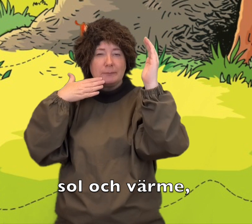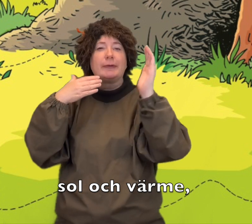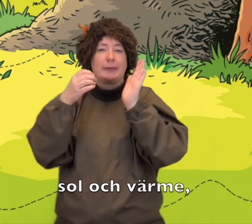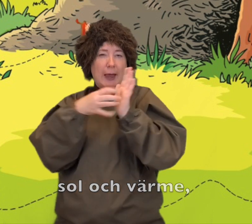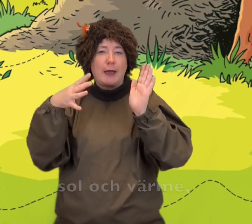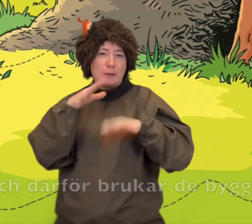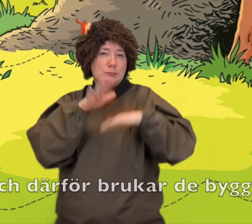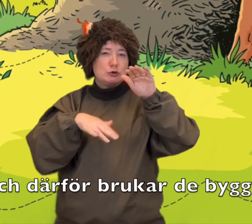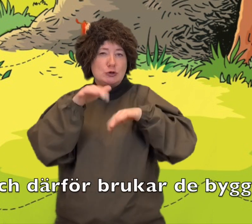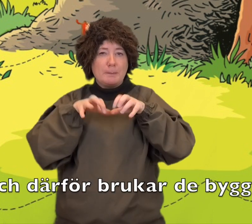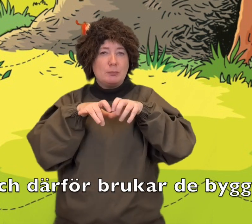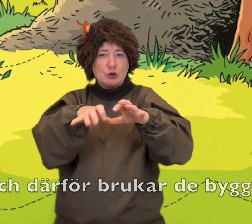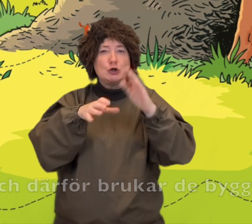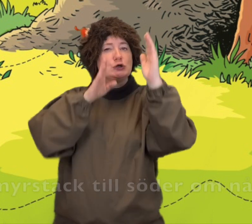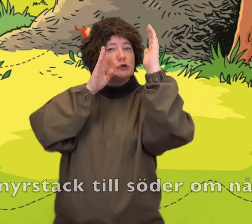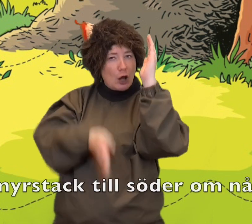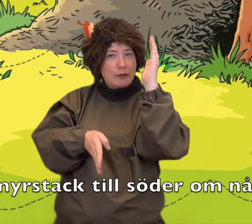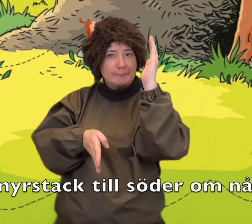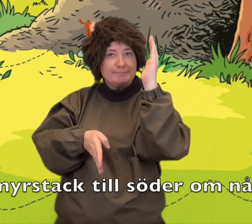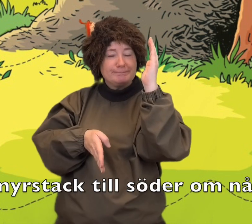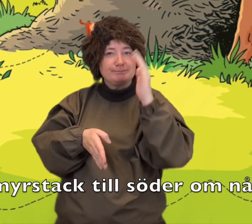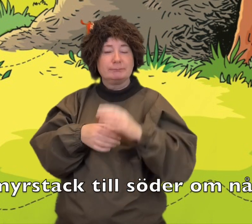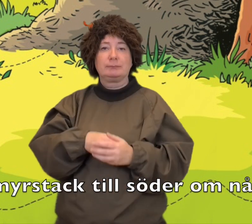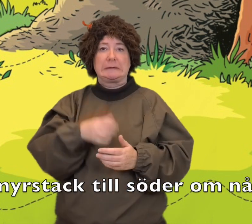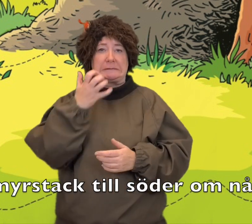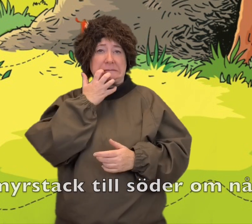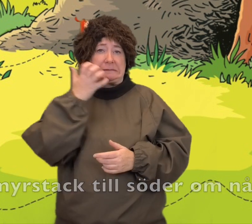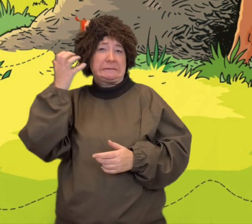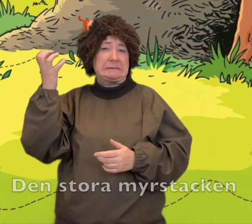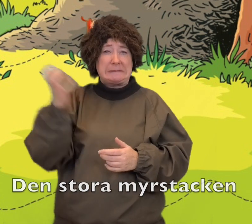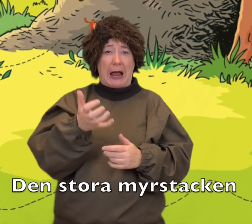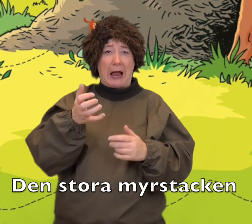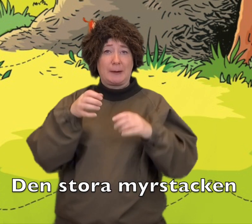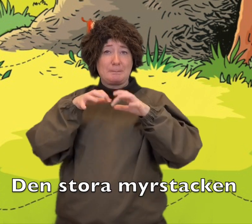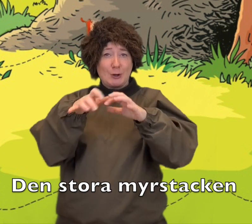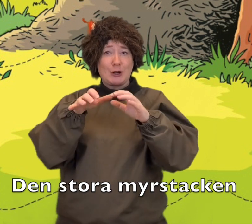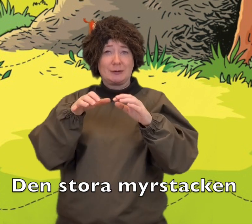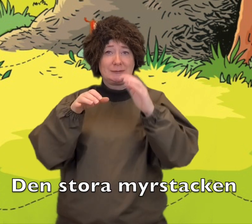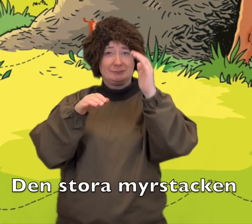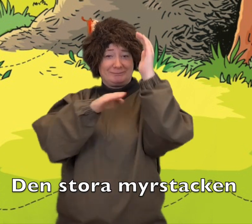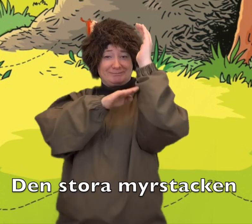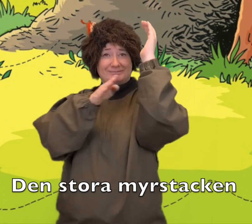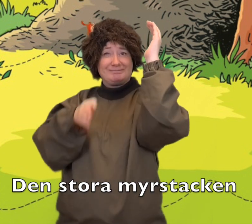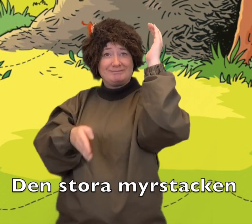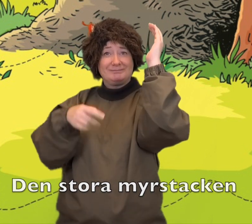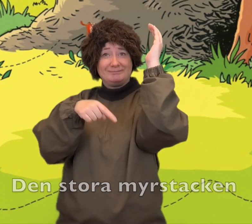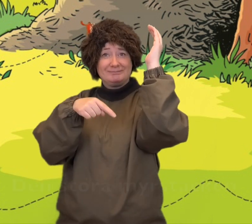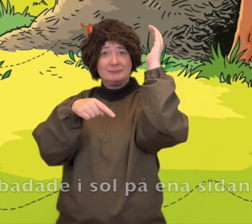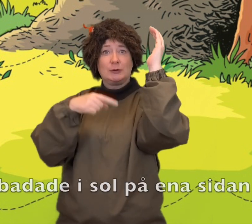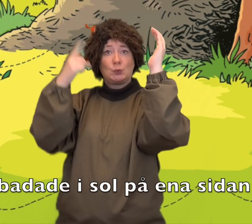Därför brukar de bygga sin myrstack till söder om någonting. Den stora myrstacken badade i